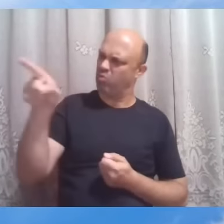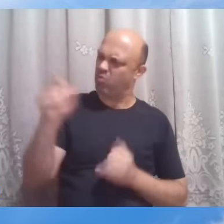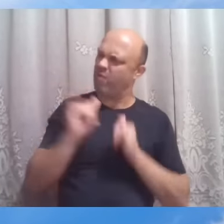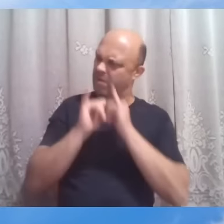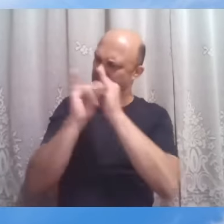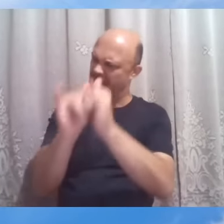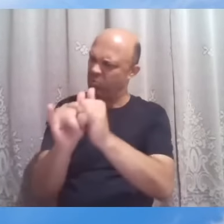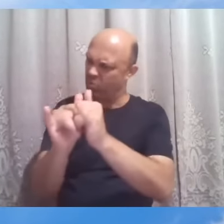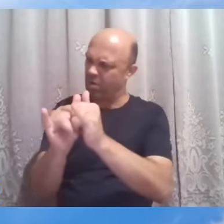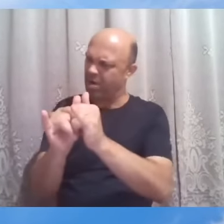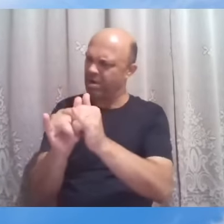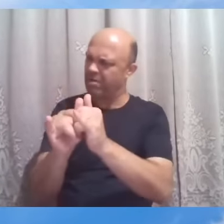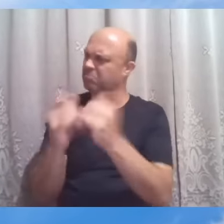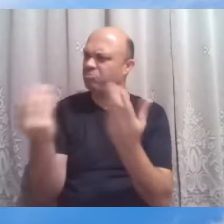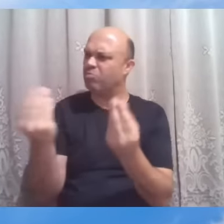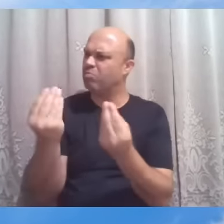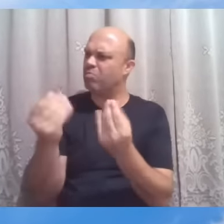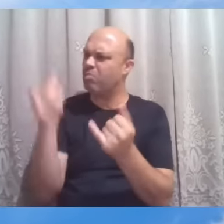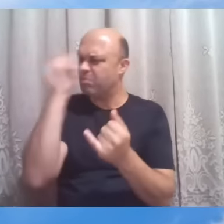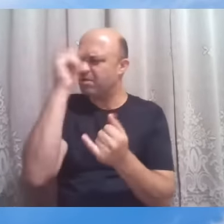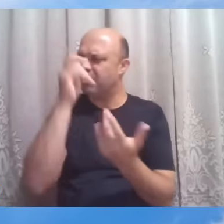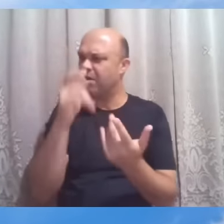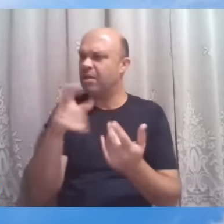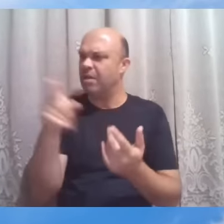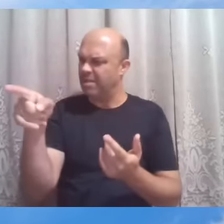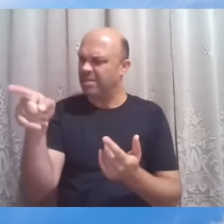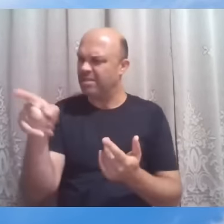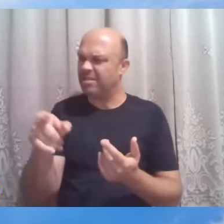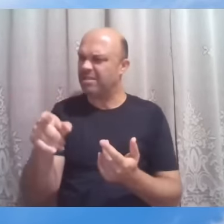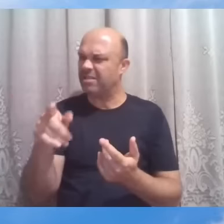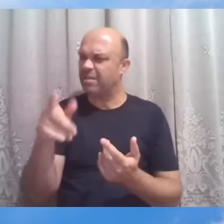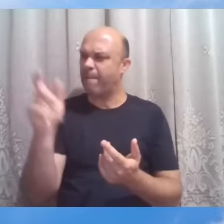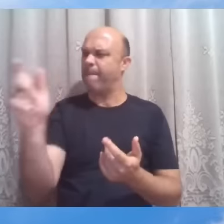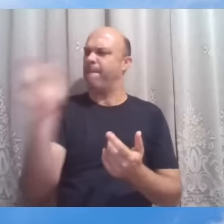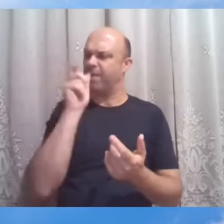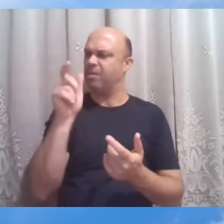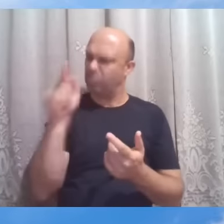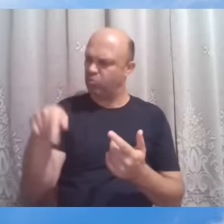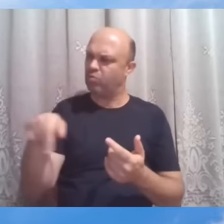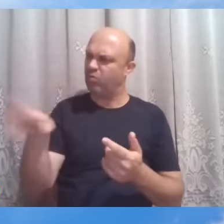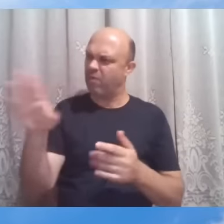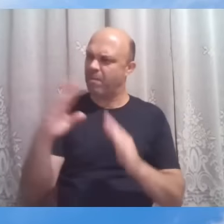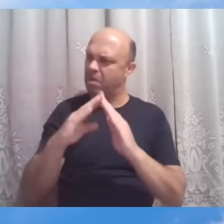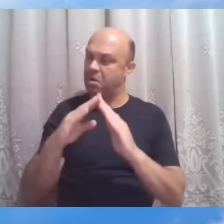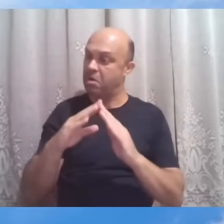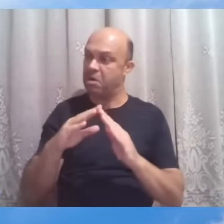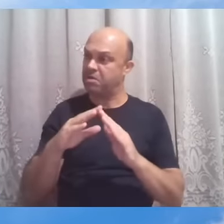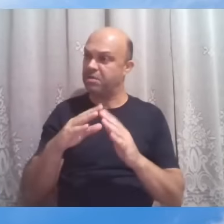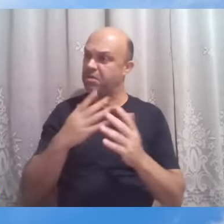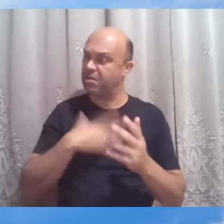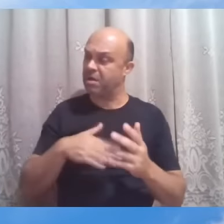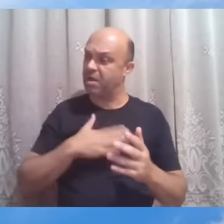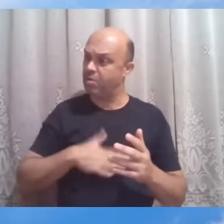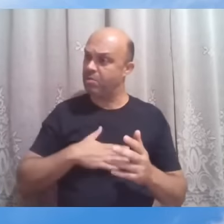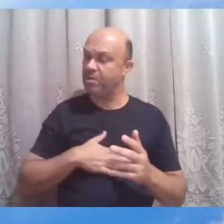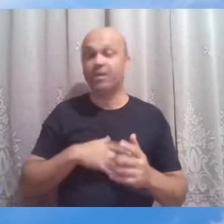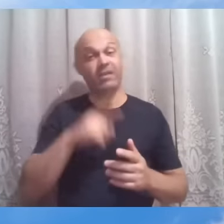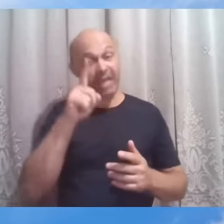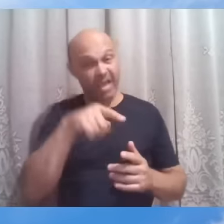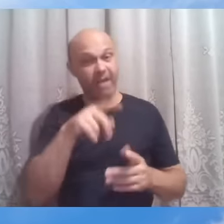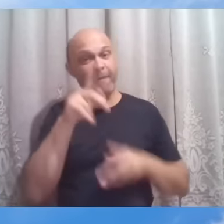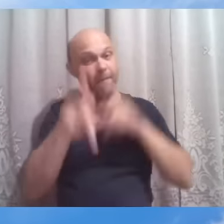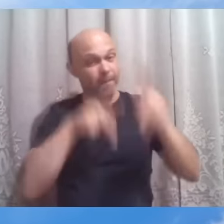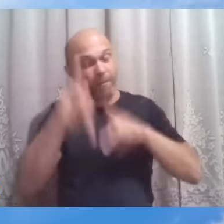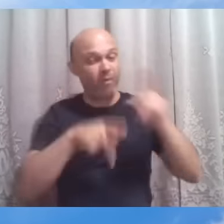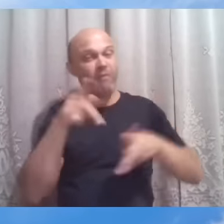Você vai levar esse desaforo pra casa? Isso é a multidão. Impedindo que a gente vá até o Cristo que nos impele o perdão